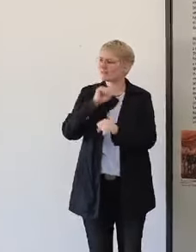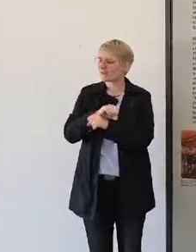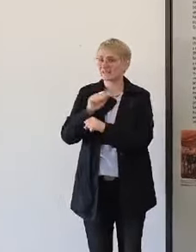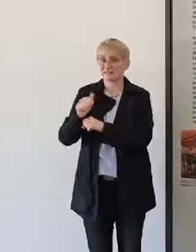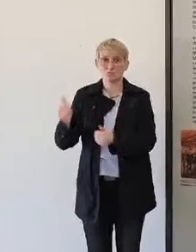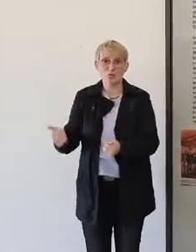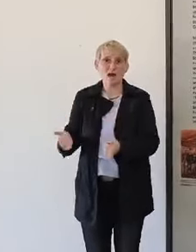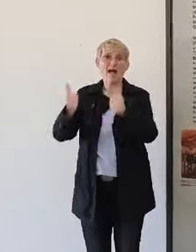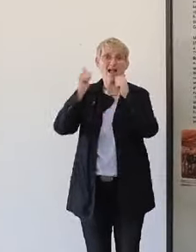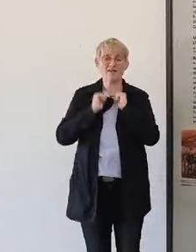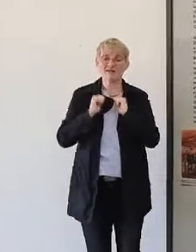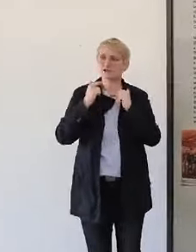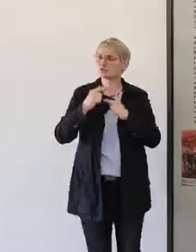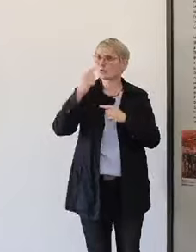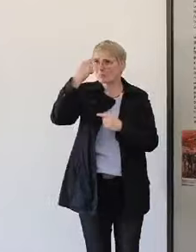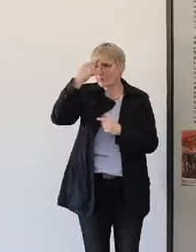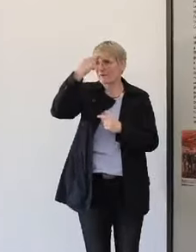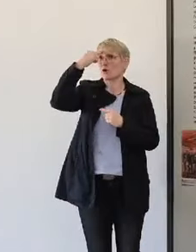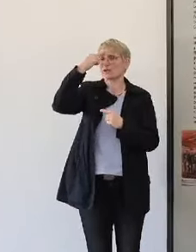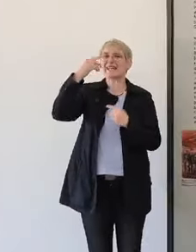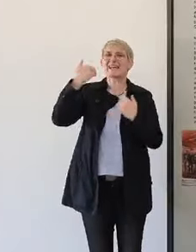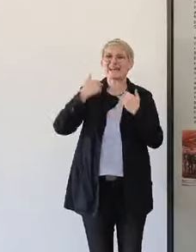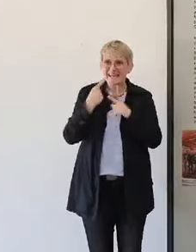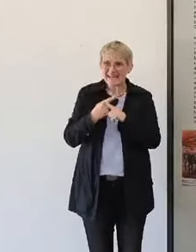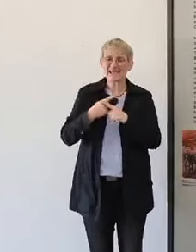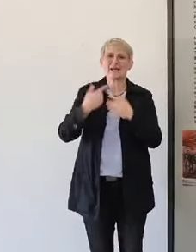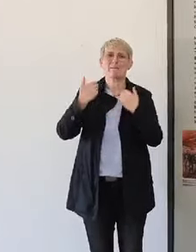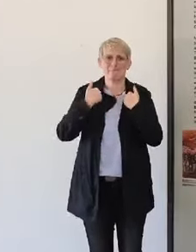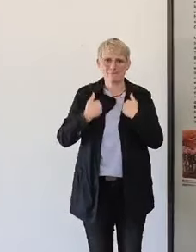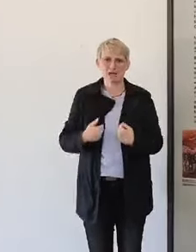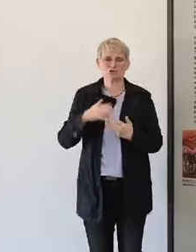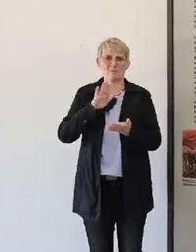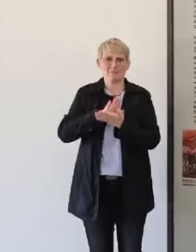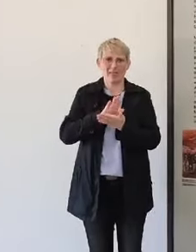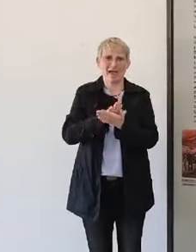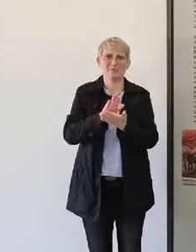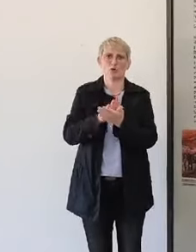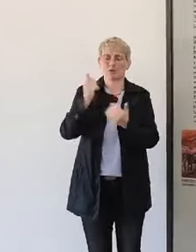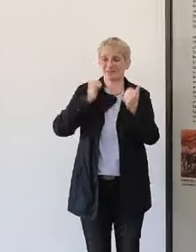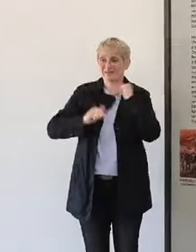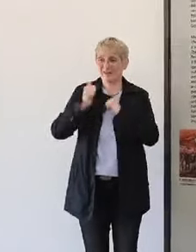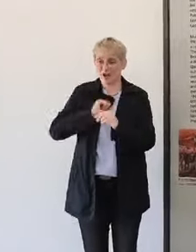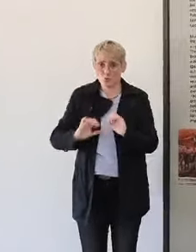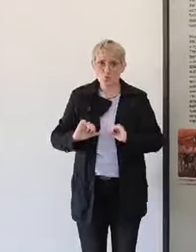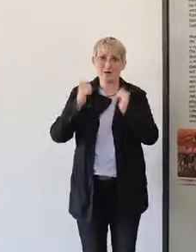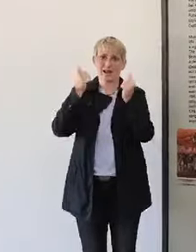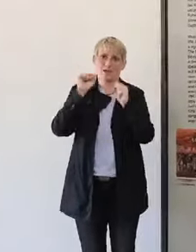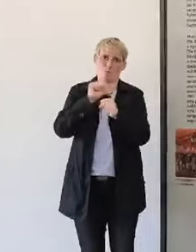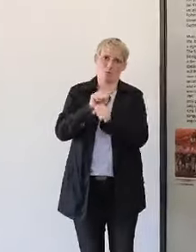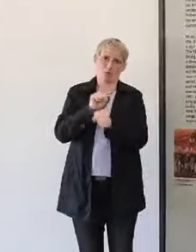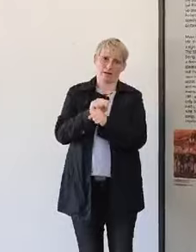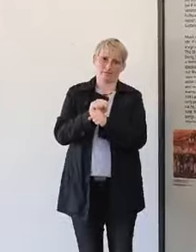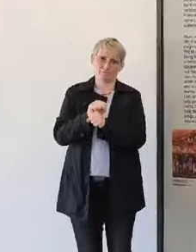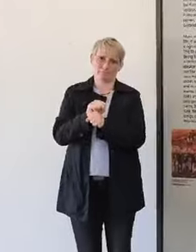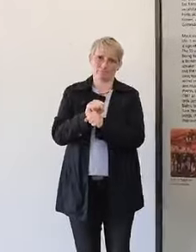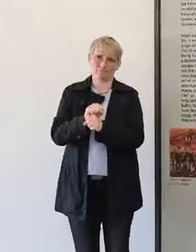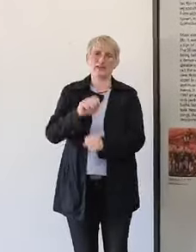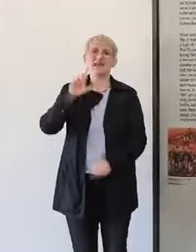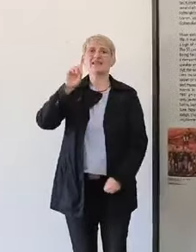überhaupt diese Qualen des Lagers überstehen zu können. Und David Ludwig Bloch hat auch des